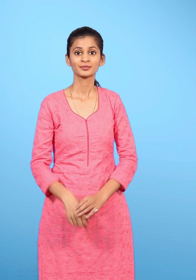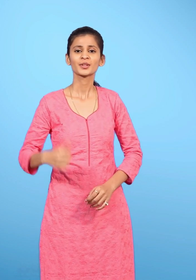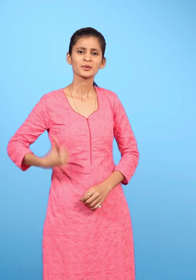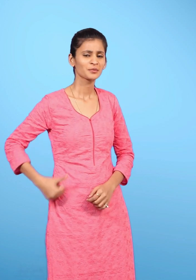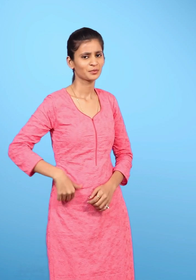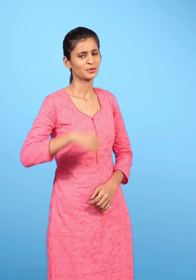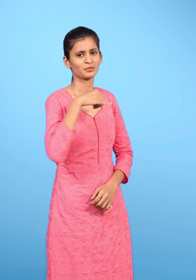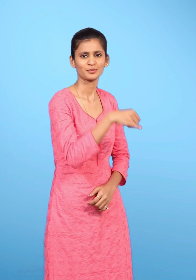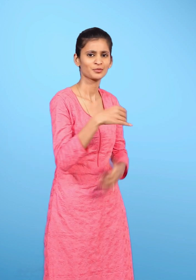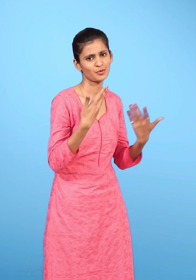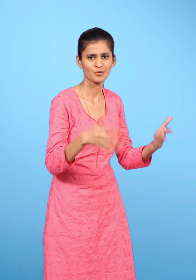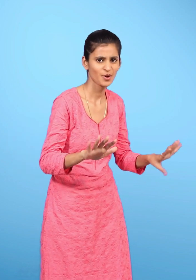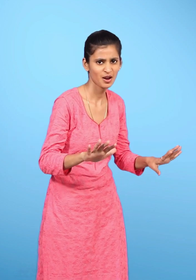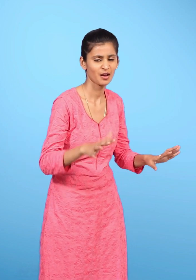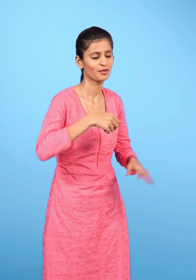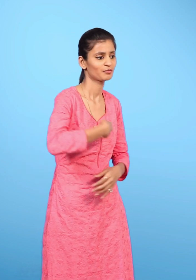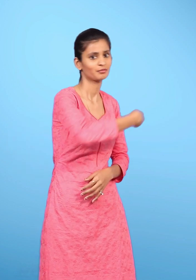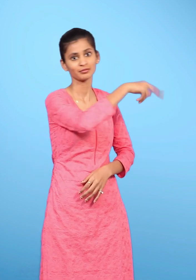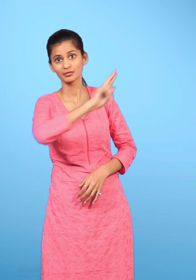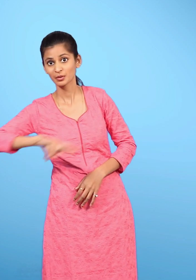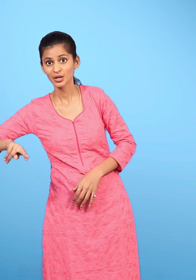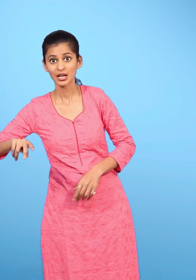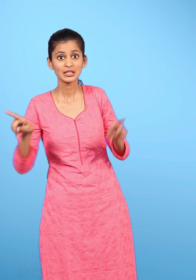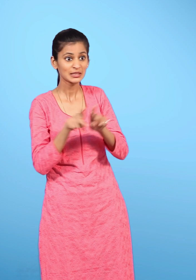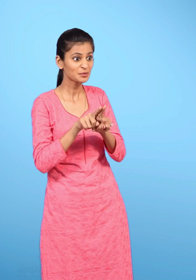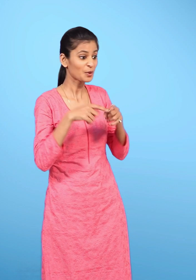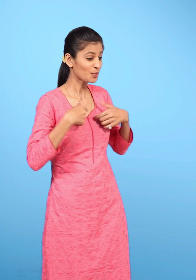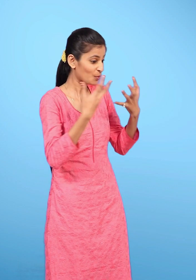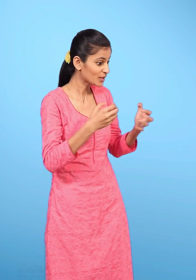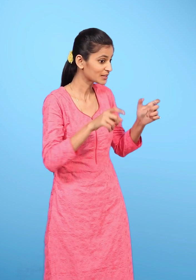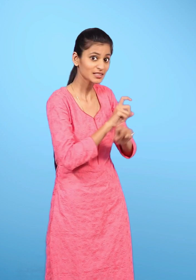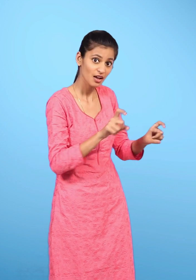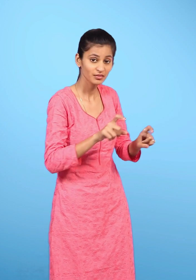अपने इस्तेमाल के बाद उसे वैसा ही छोड़ोगे जैसा तुम्हें चाहिए?